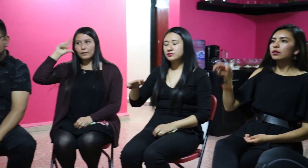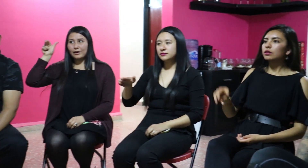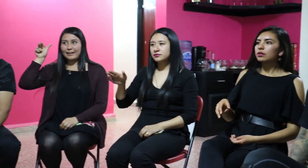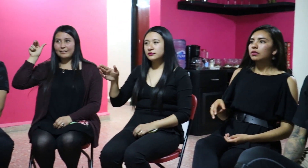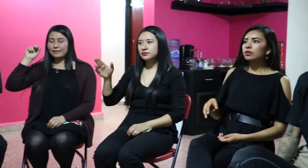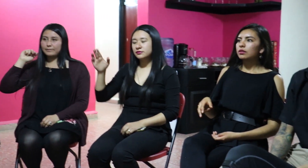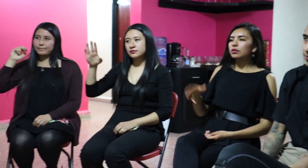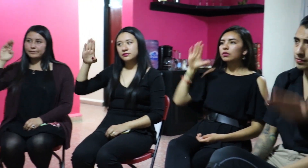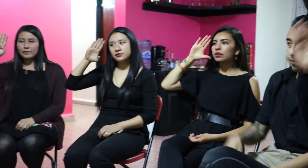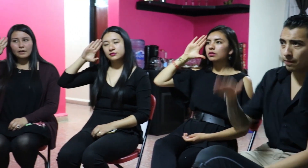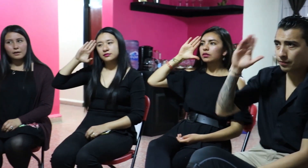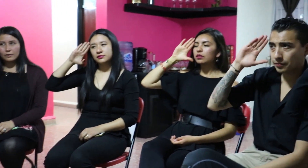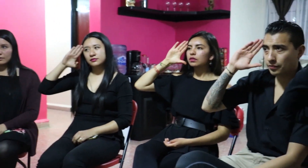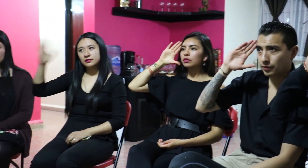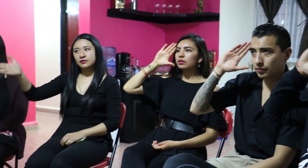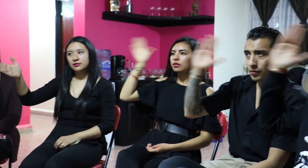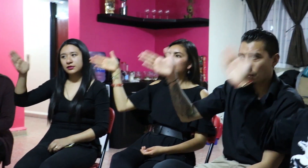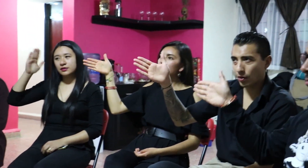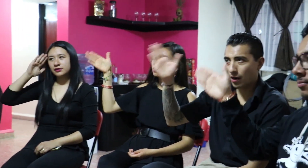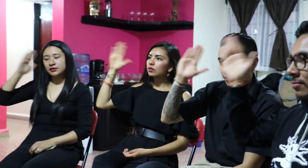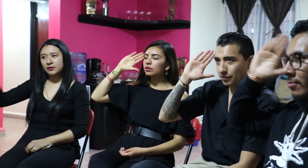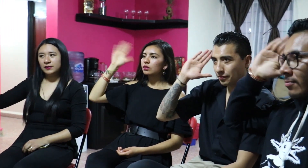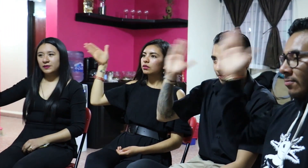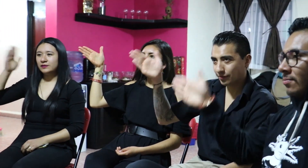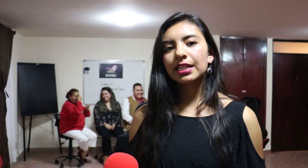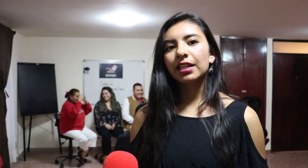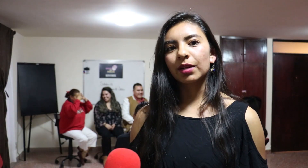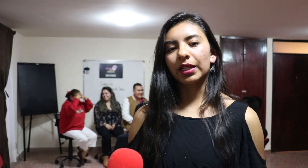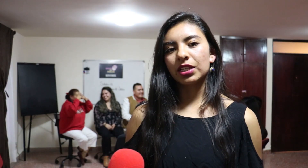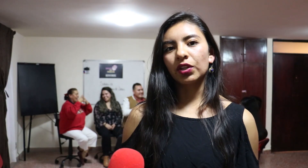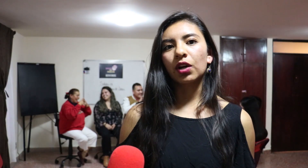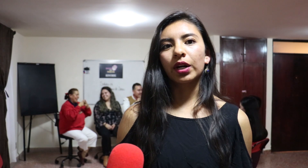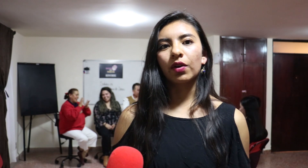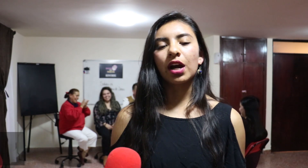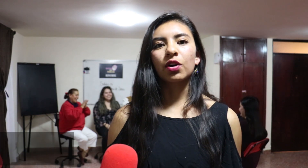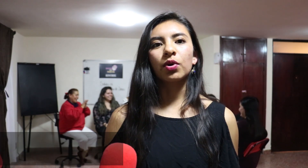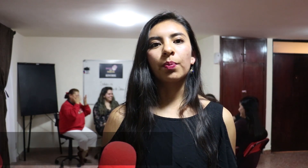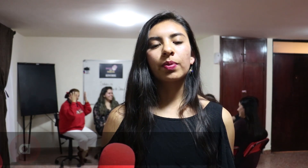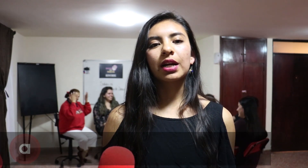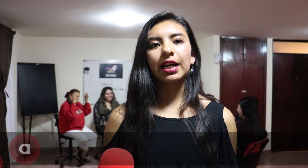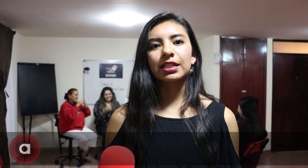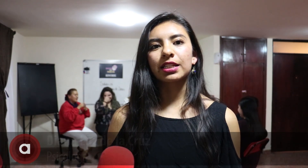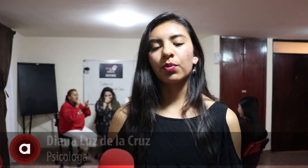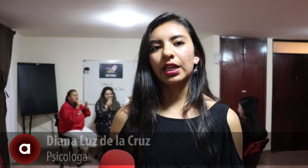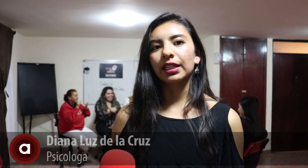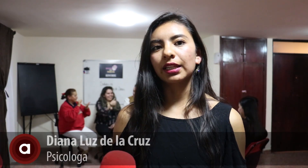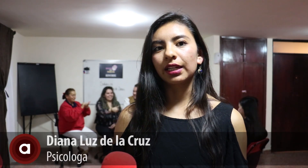Incluirlos y al mismo tiempo nosotros incluirnos en su comunidad. Haces la interpretación de acuerdo a cómo creas que se puede entender,